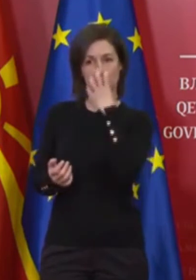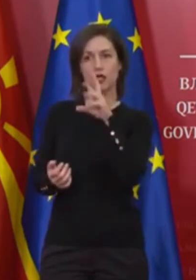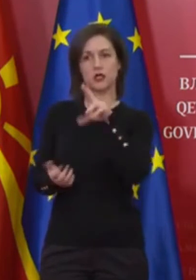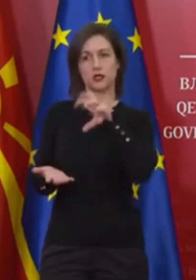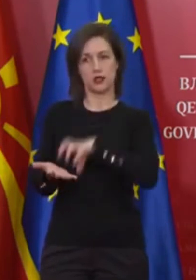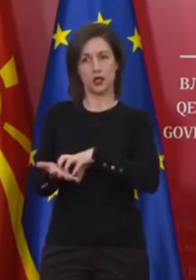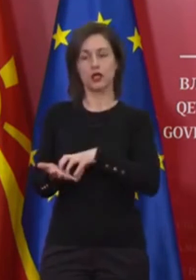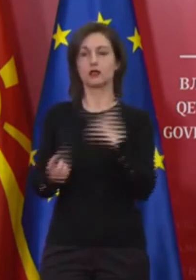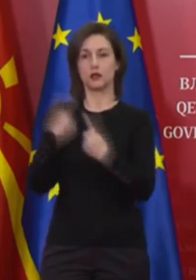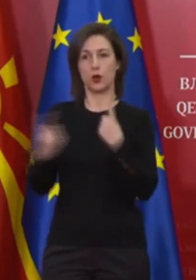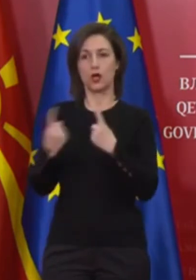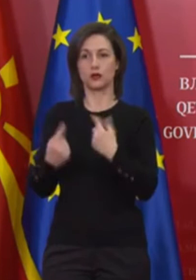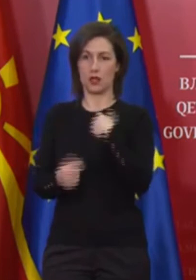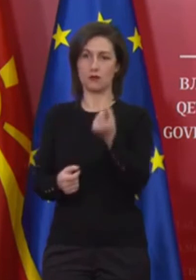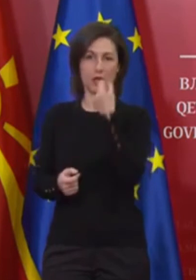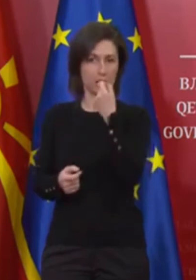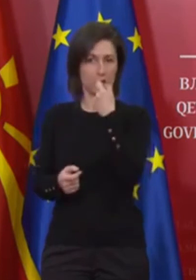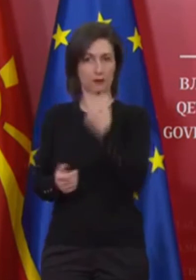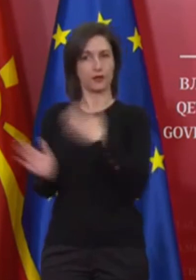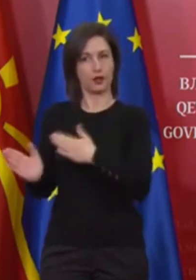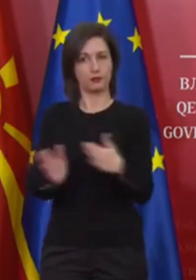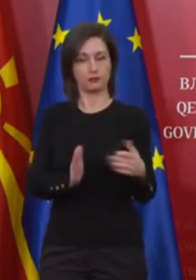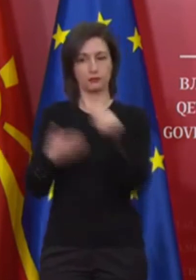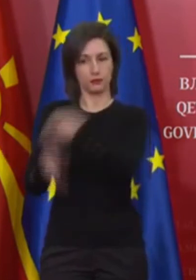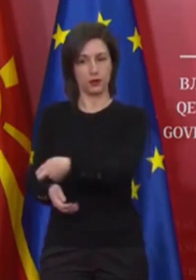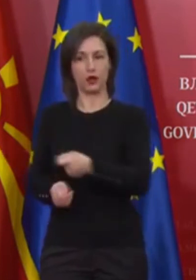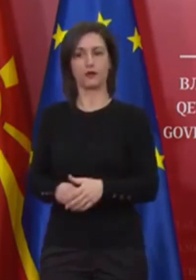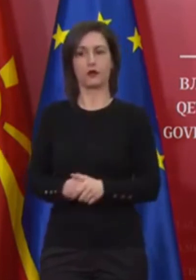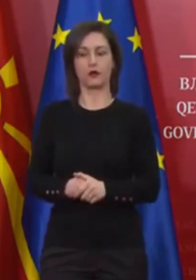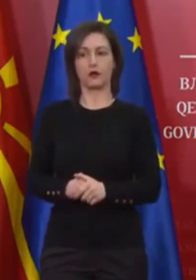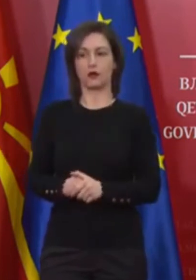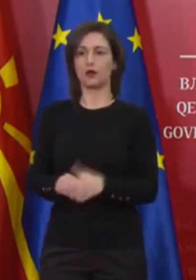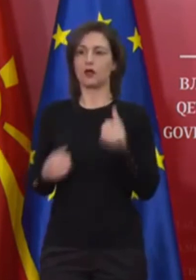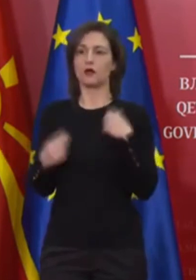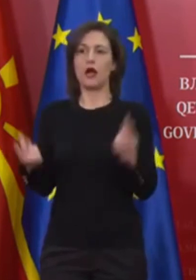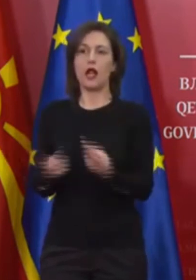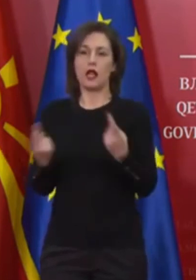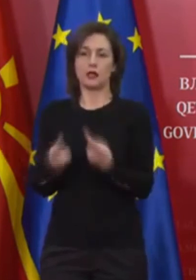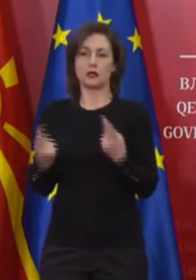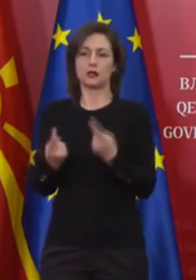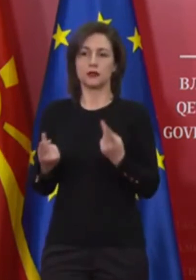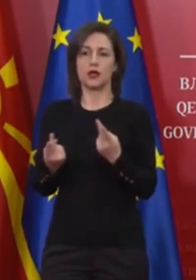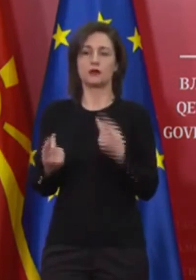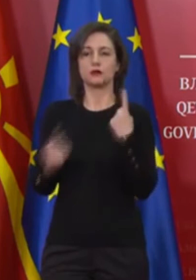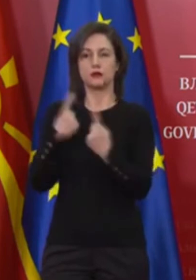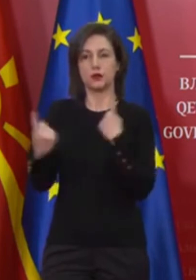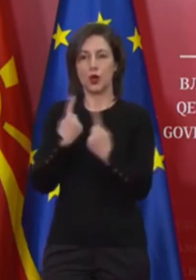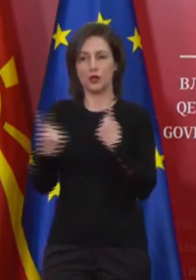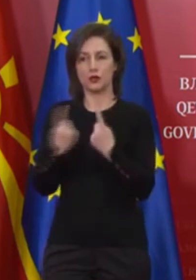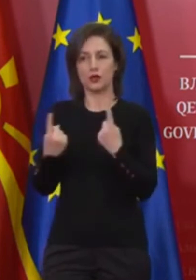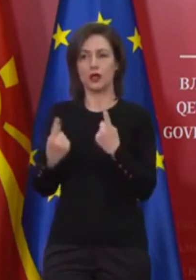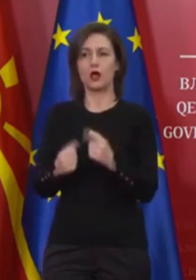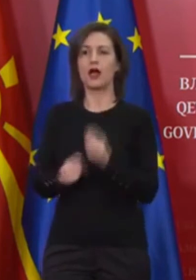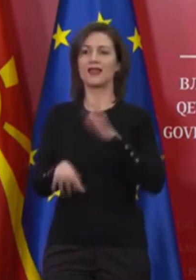одветна терапија. Добра е сосем лесна клиничка слика, добра е состојбата на пациентите